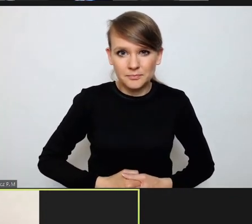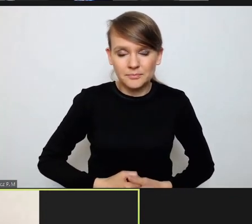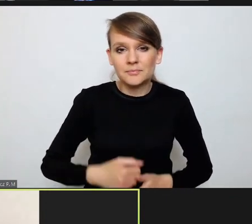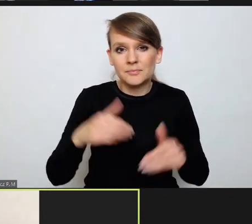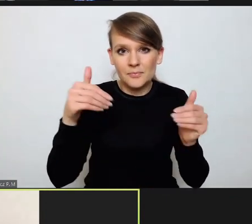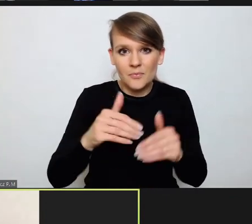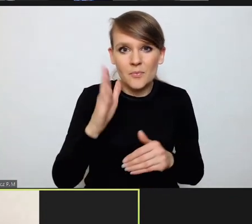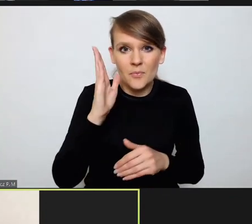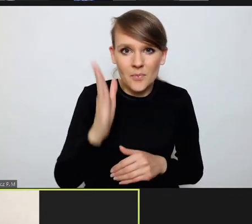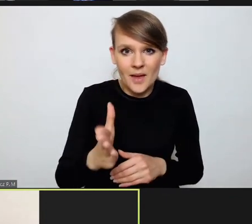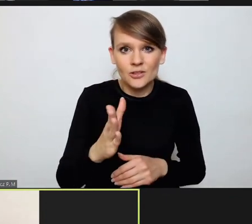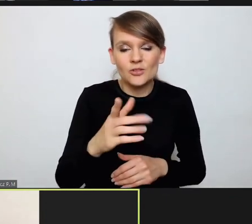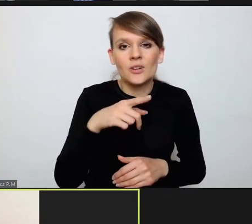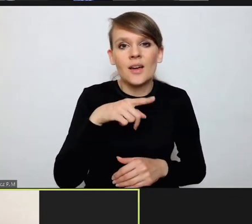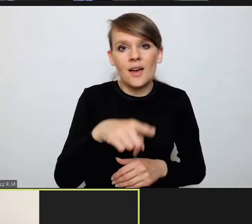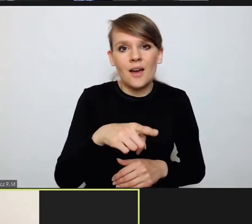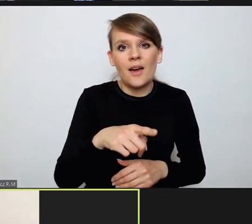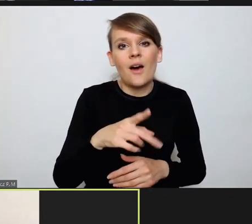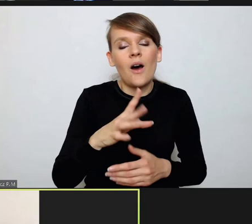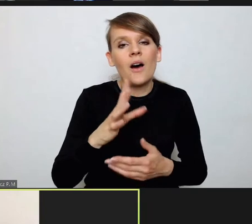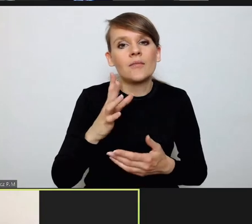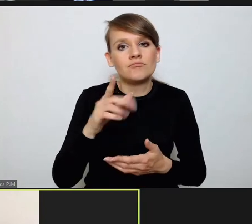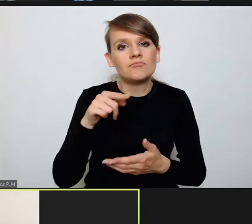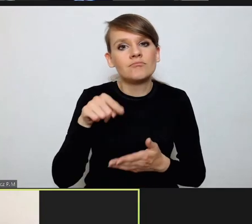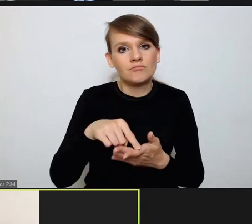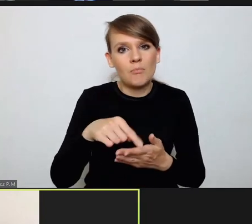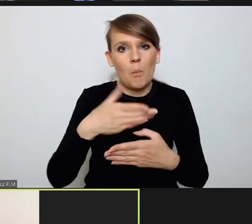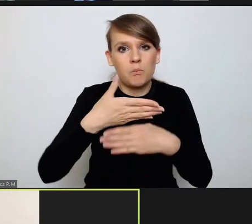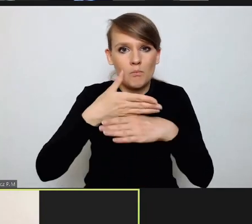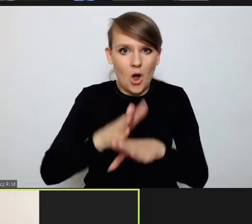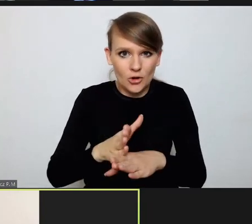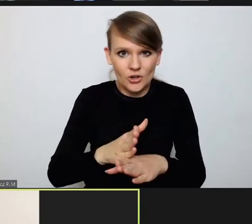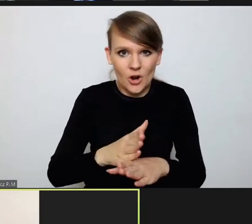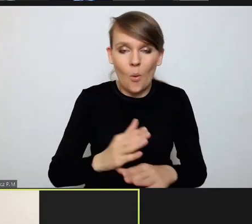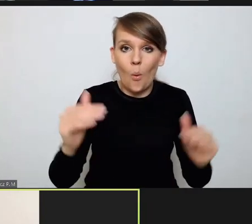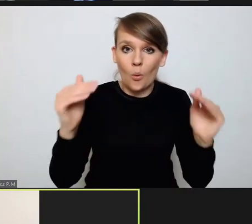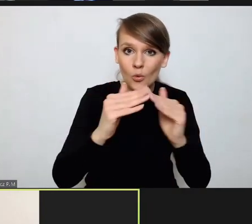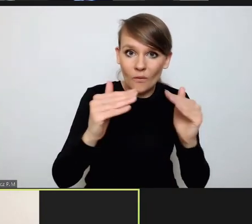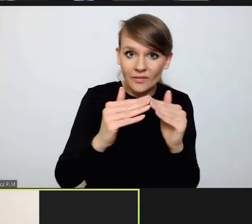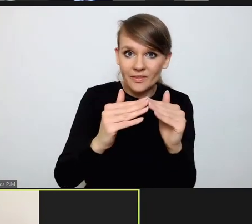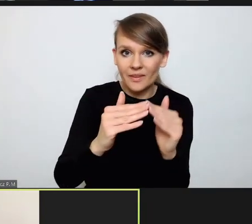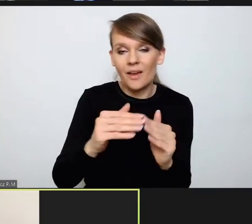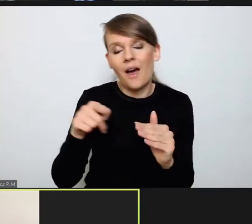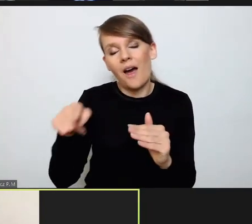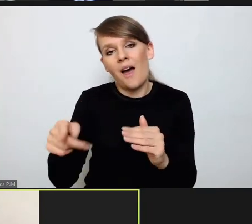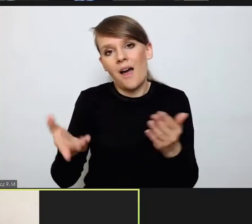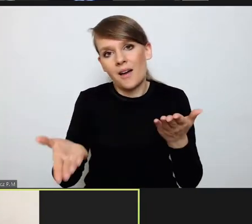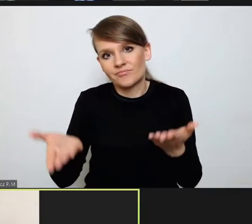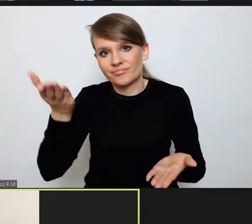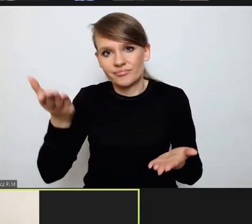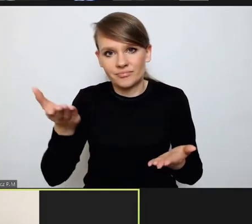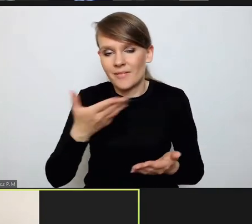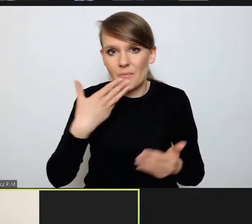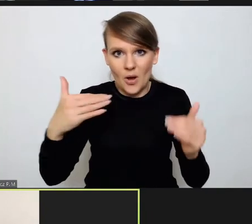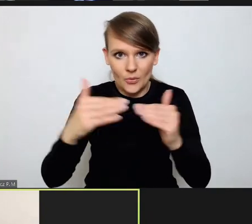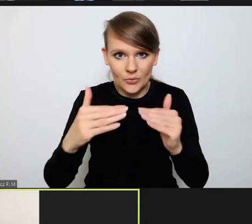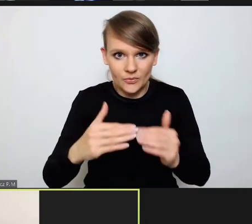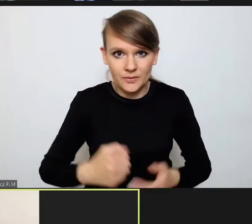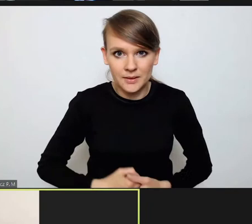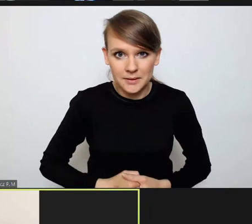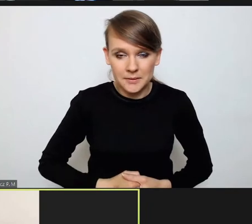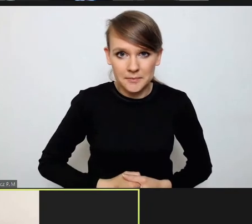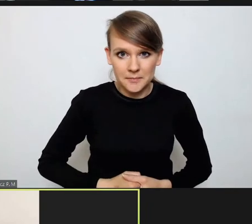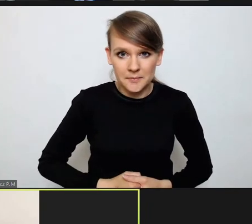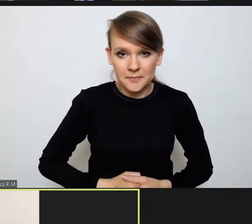utrwalona w przestrzeni międzynarodowej podział na równych i równiejszych. I taką obawą w